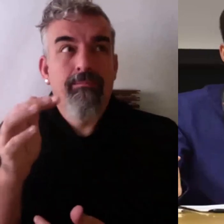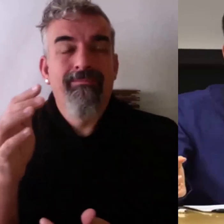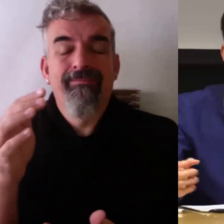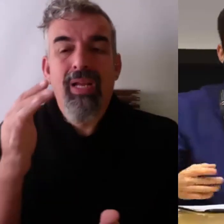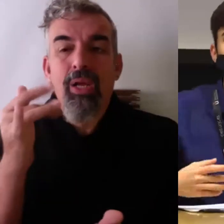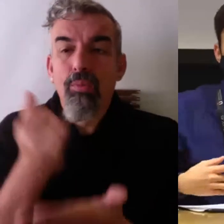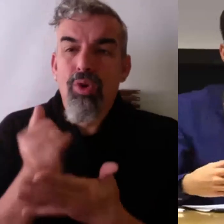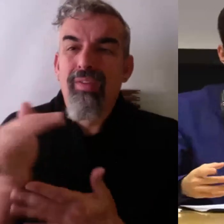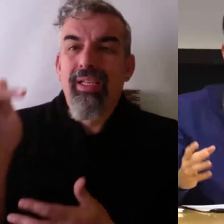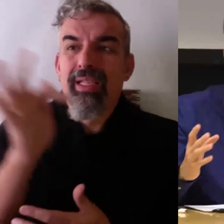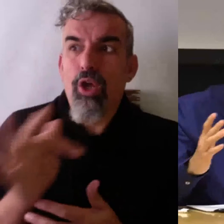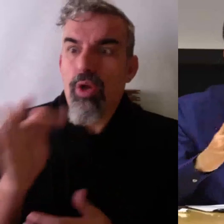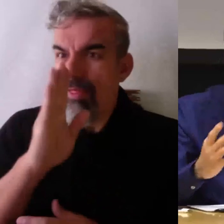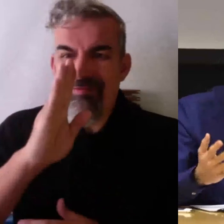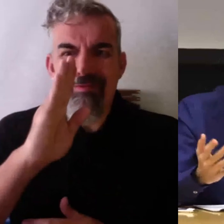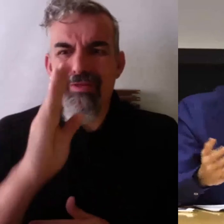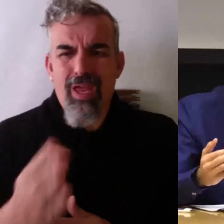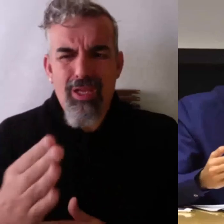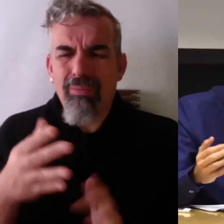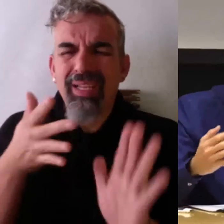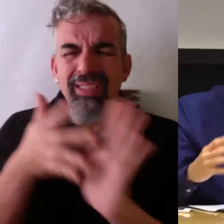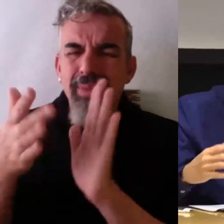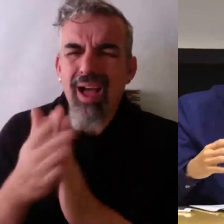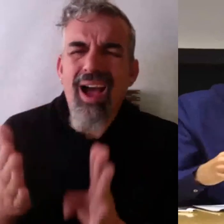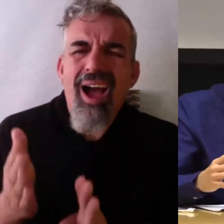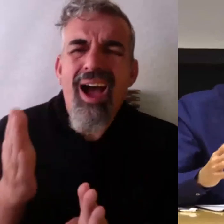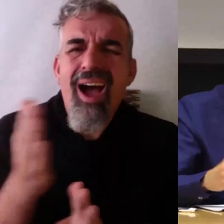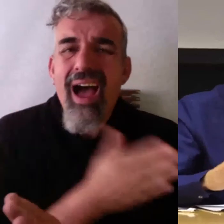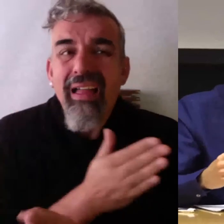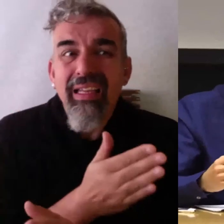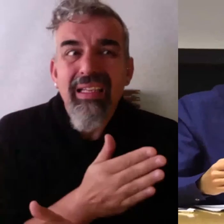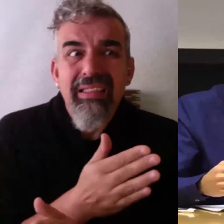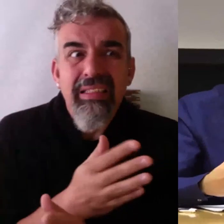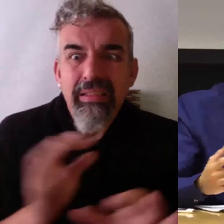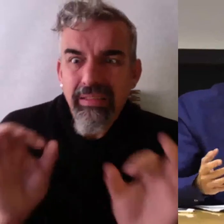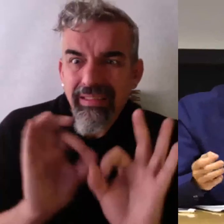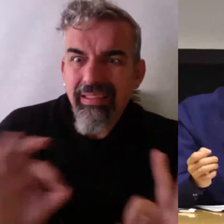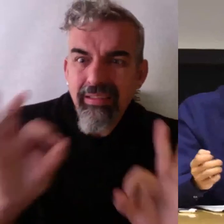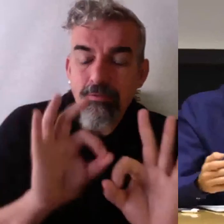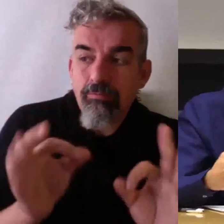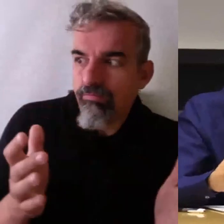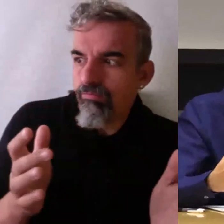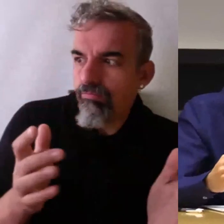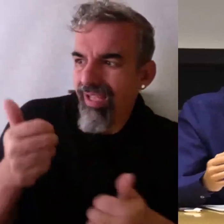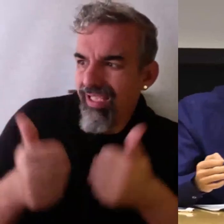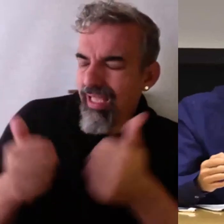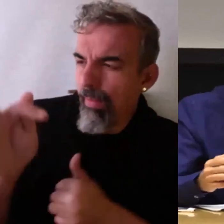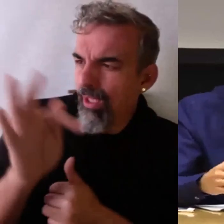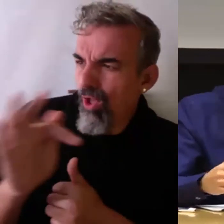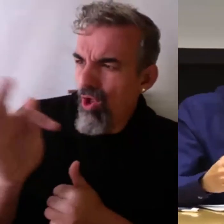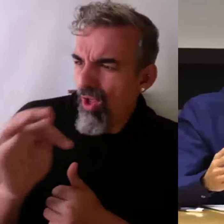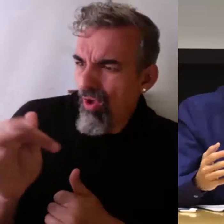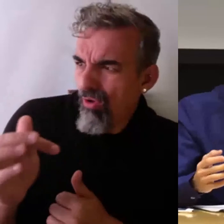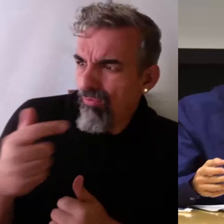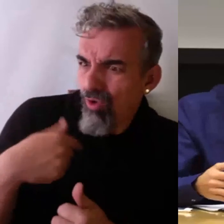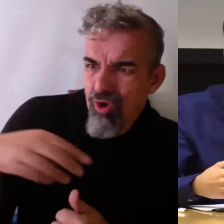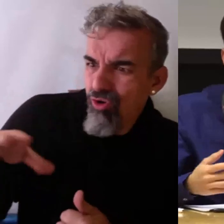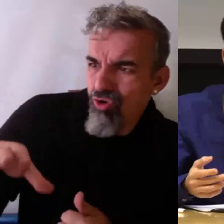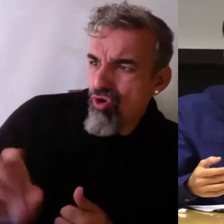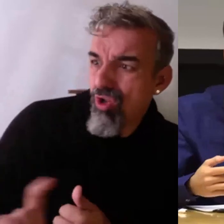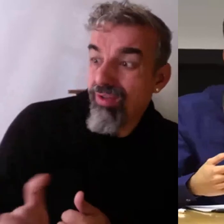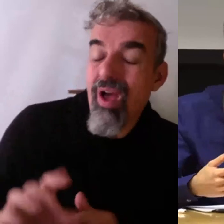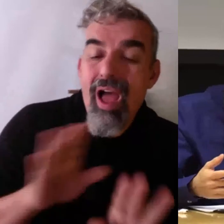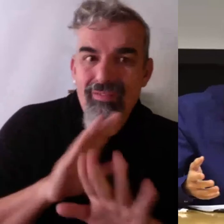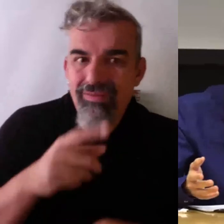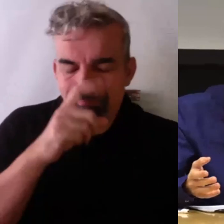sin explicarte y es básicamente si yo no estoy entendiendo por qué me estás evaluando de esta manera, es muy probable que lo